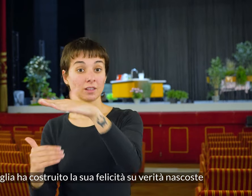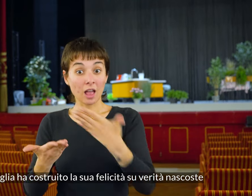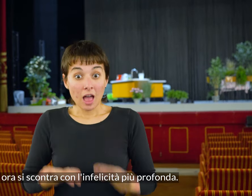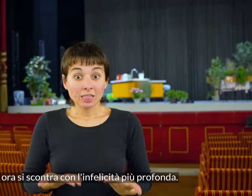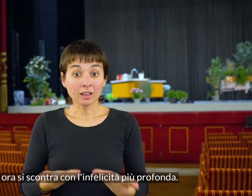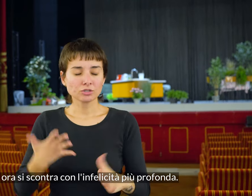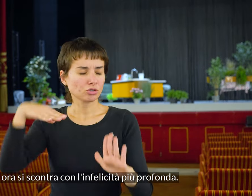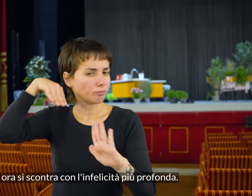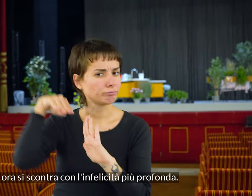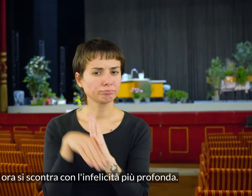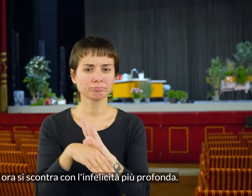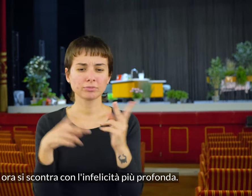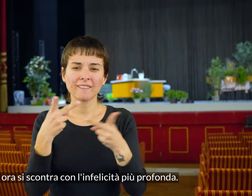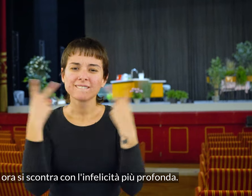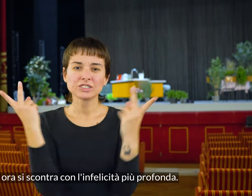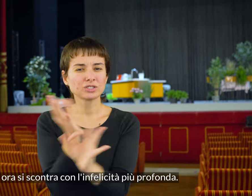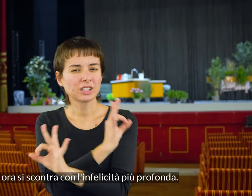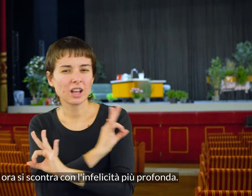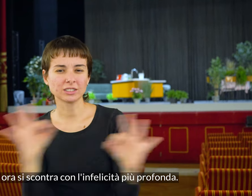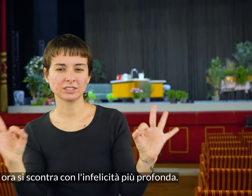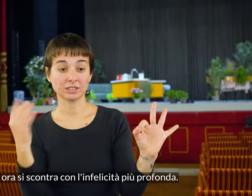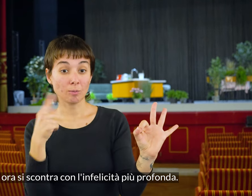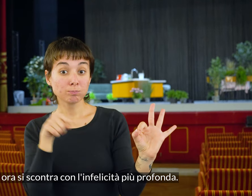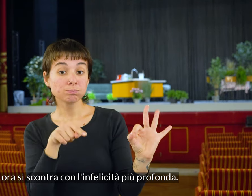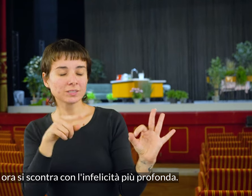e ora si scontra con l'infelicità più profonda.